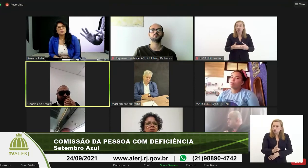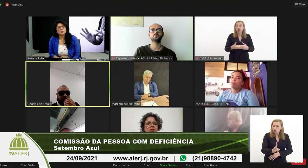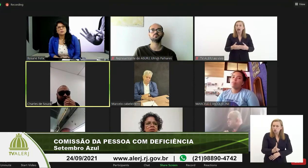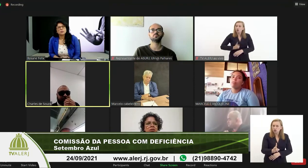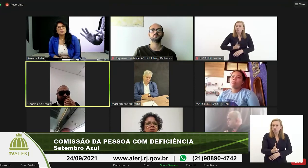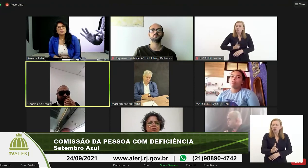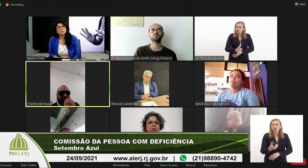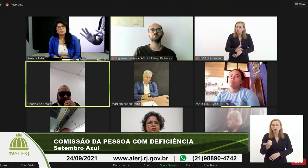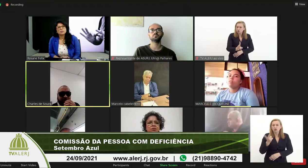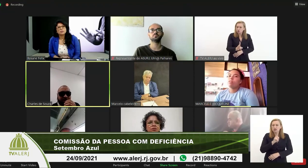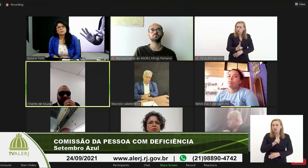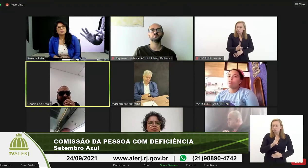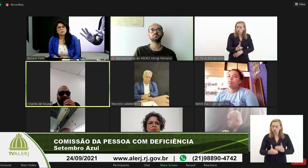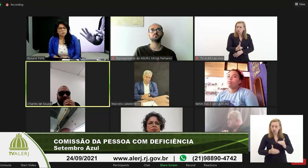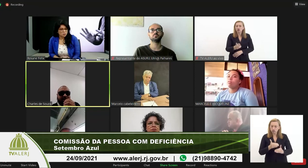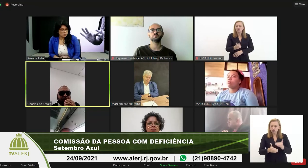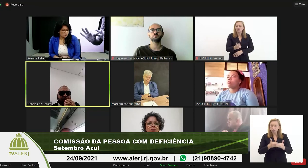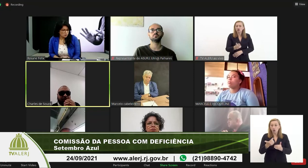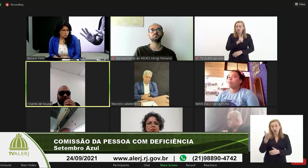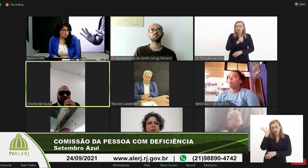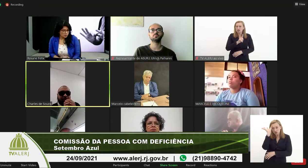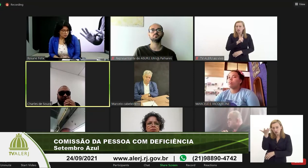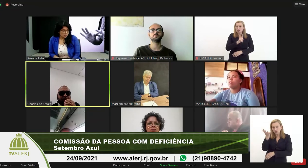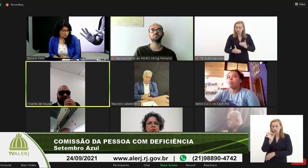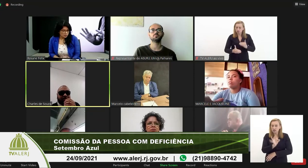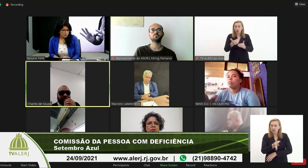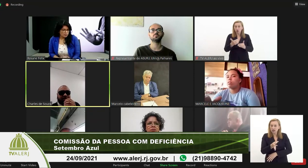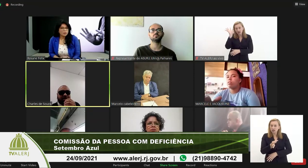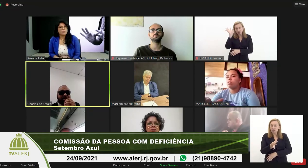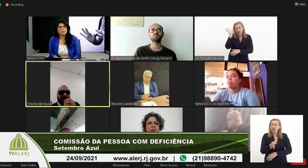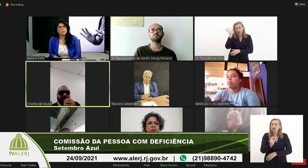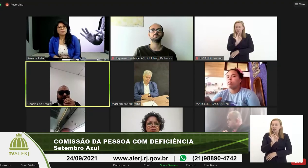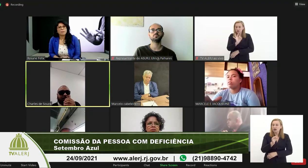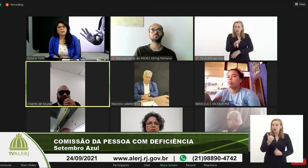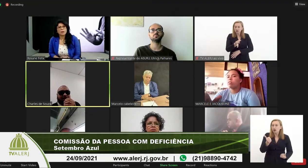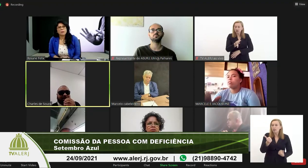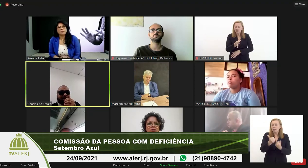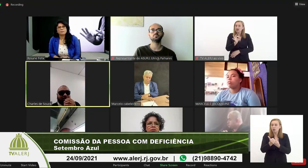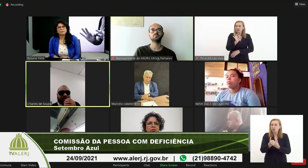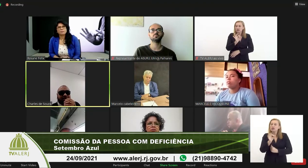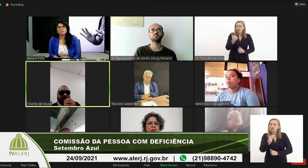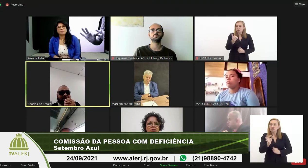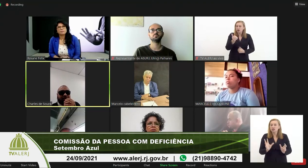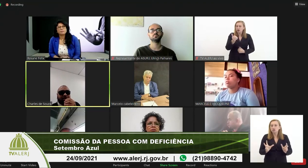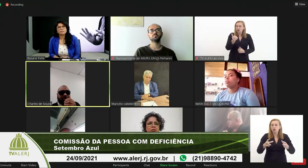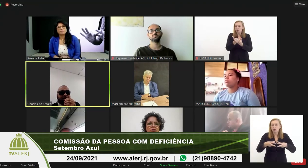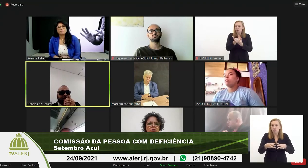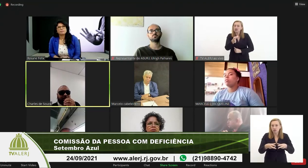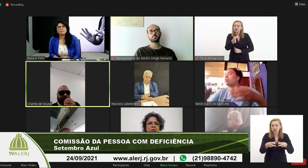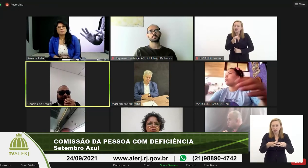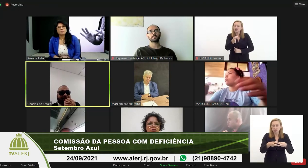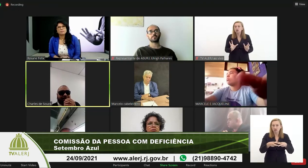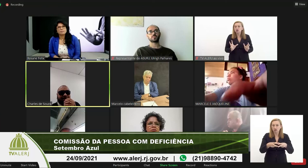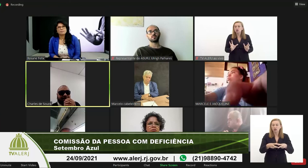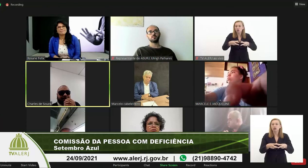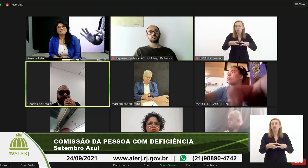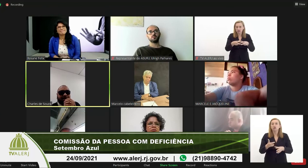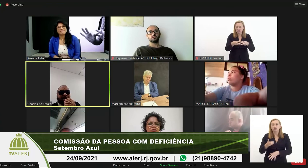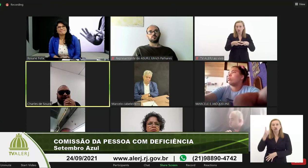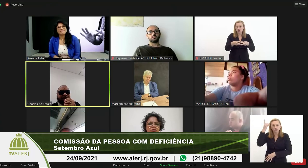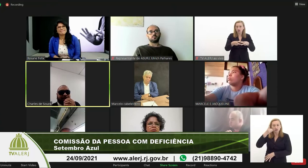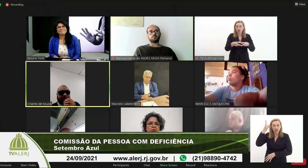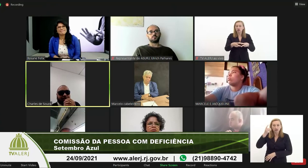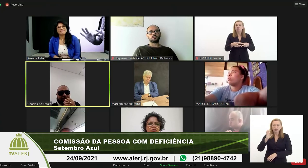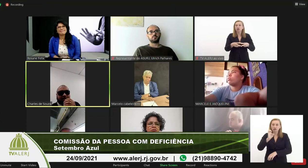conseguiremos conseguir resolver posterior podem contar com certeza com essa comissão e com esse parlamento para que